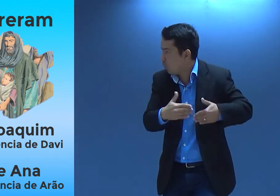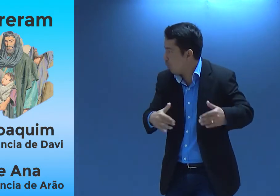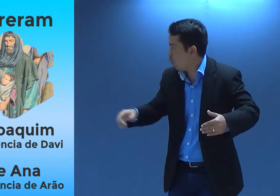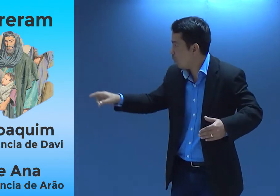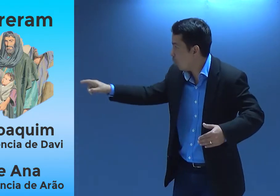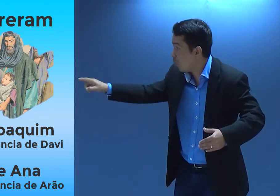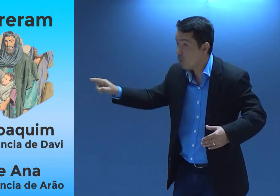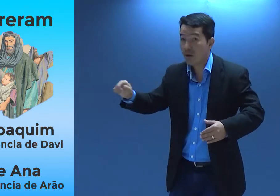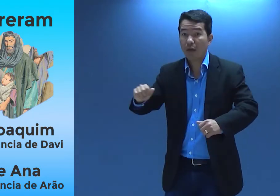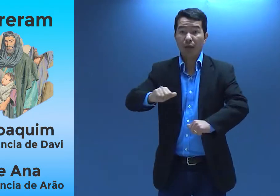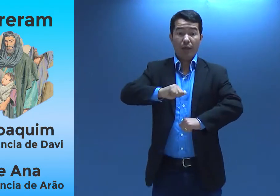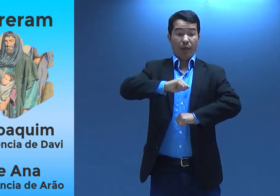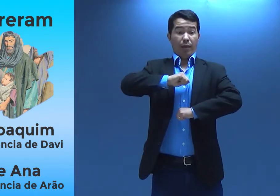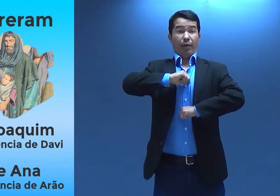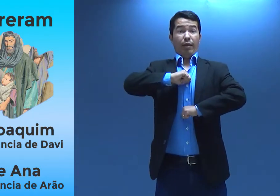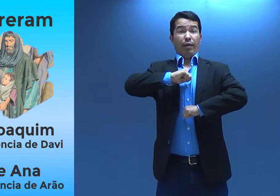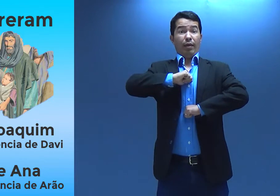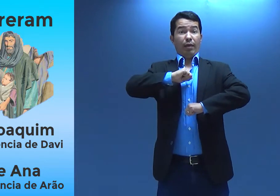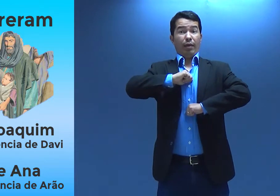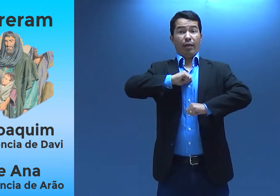descendência de Arão.